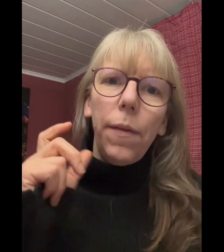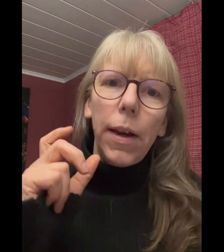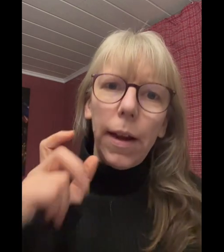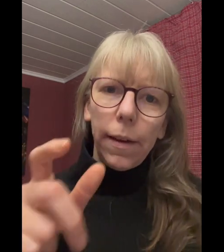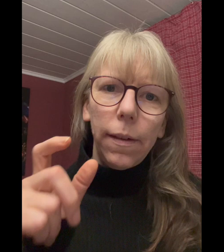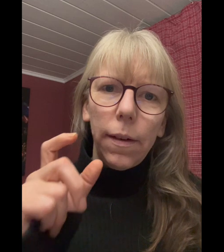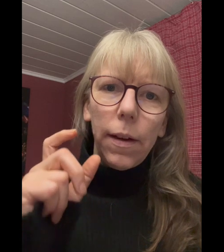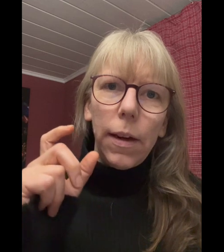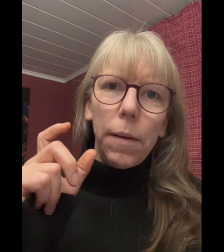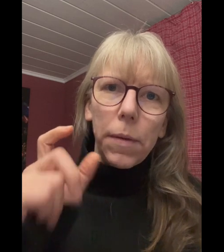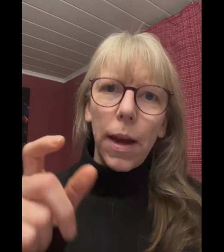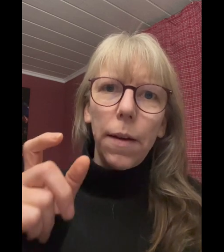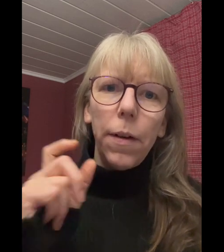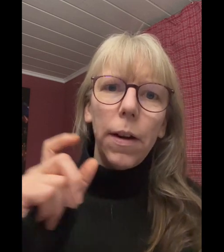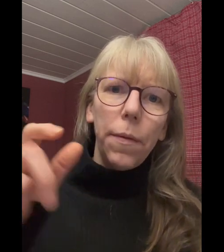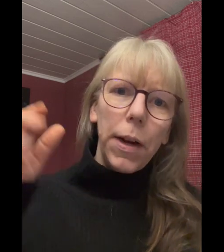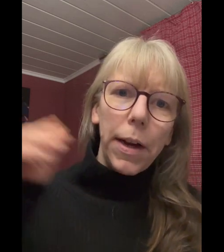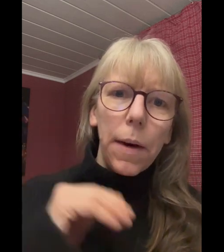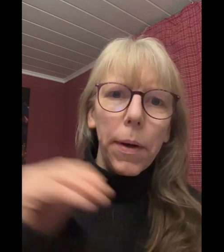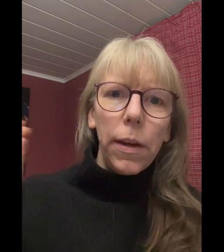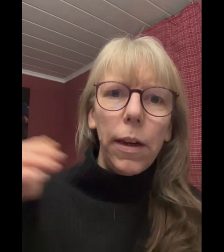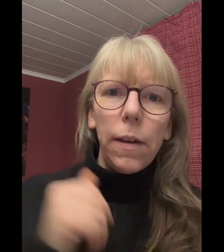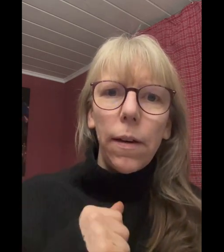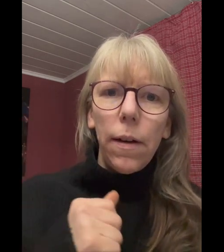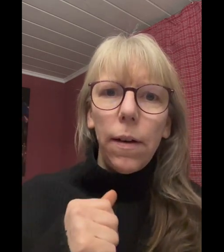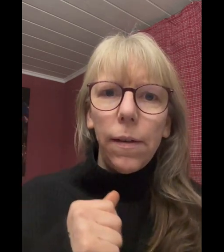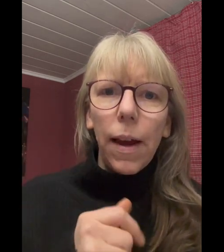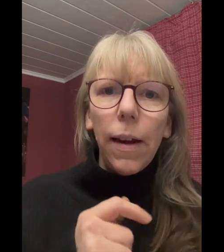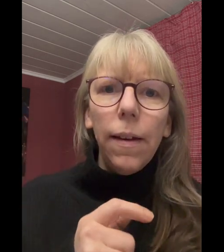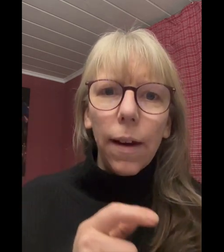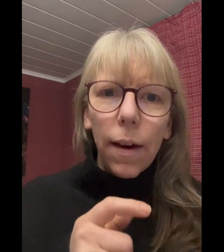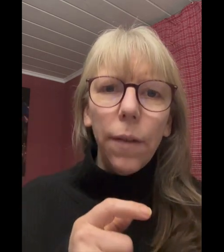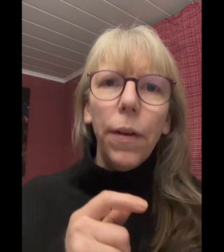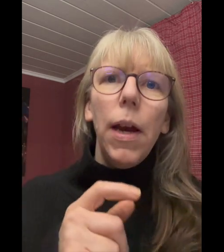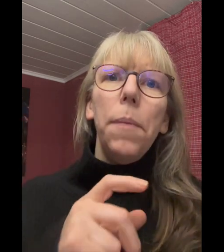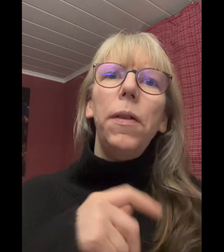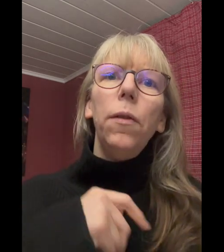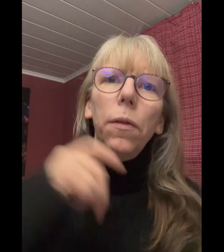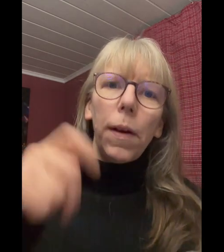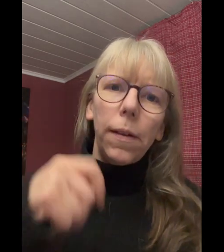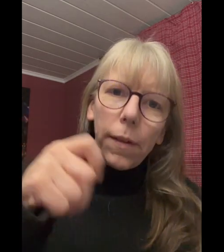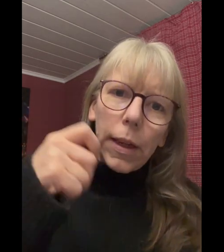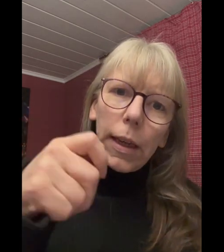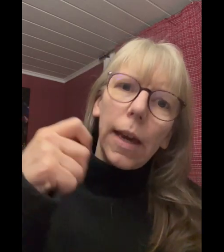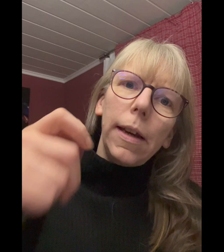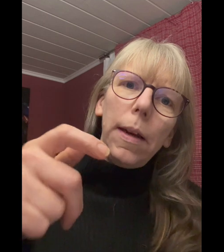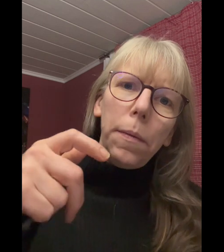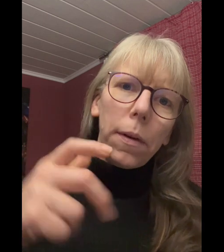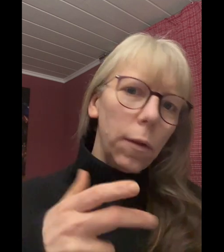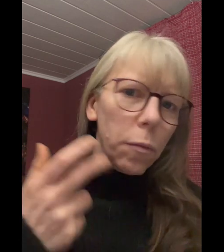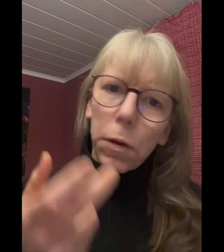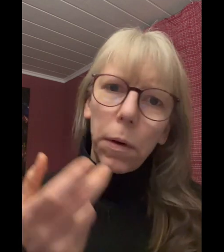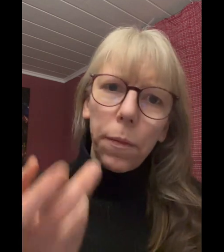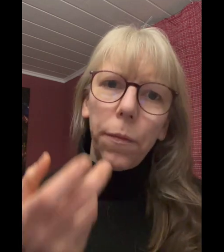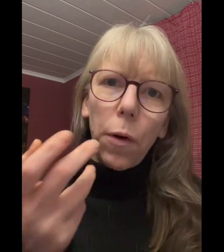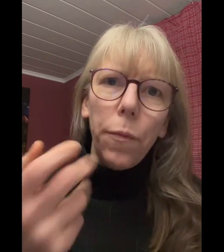wenn Essen in dem Zeitintervall der Arbeit nicht sein darf, beziehungsweise sich nicht ergibt, zum Beispiel in Form von